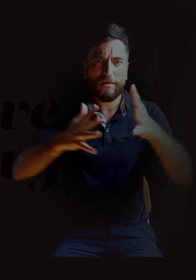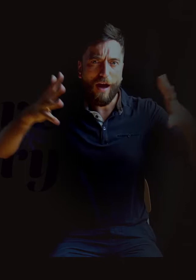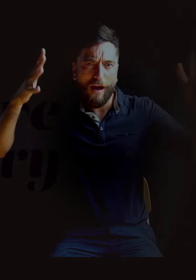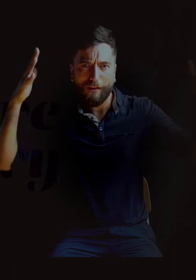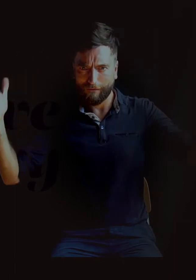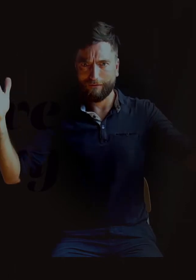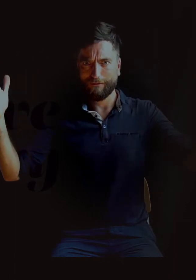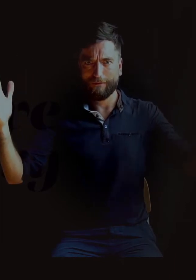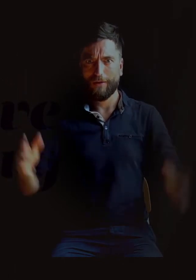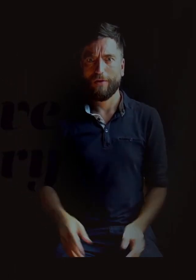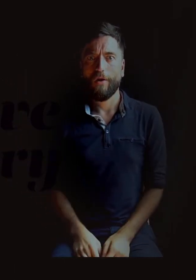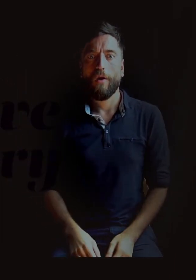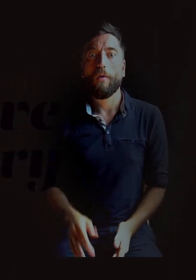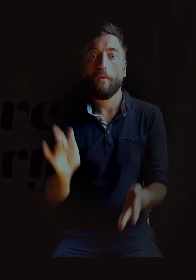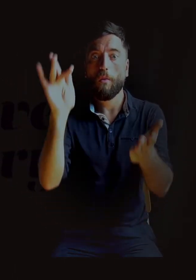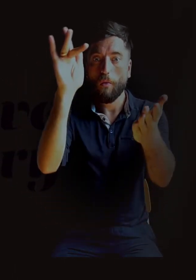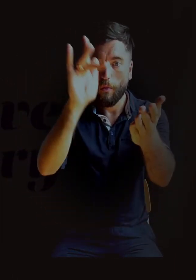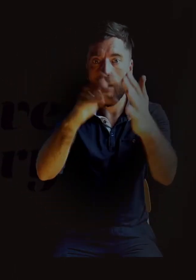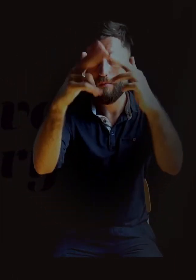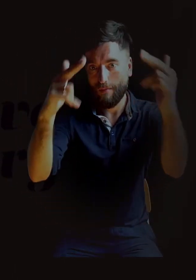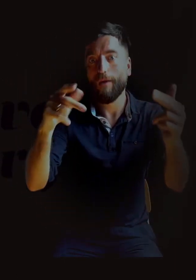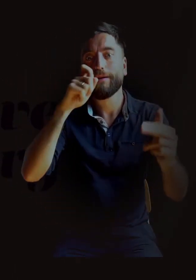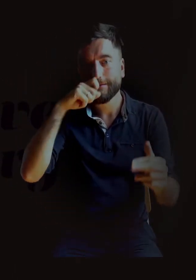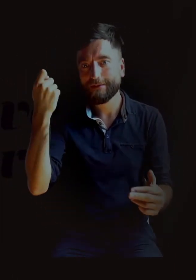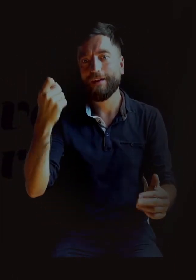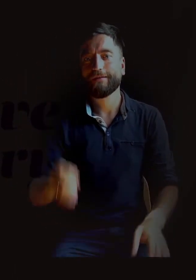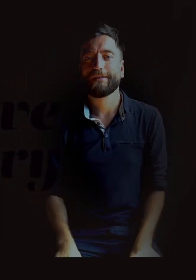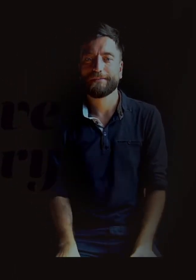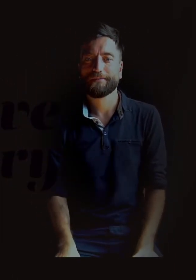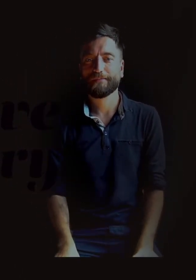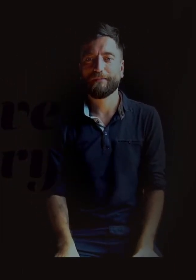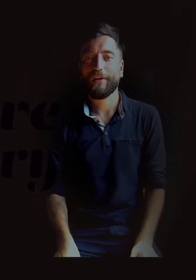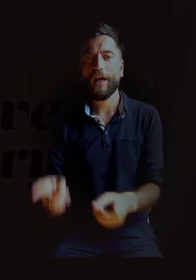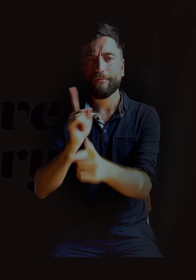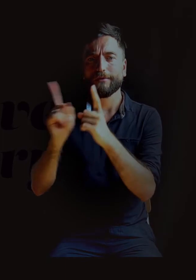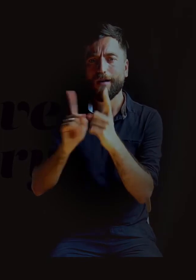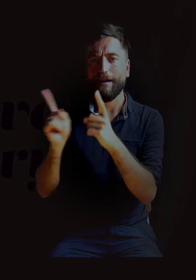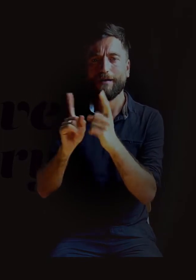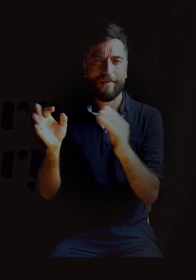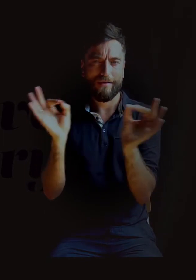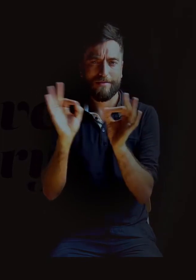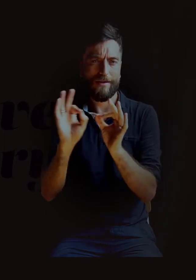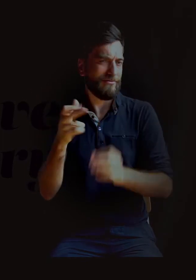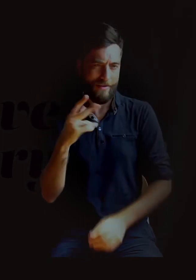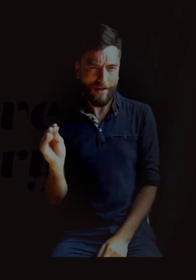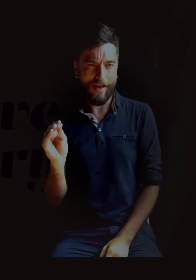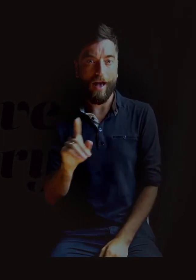ogromny i niekończący się las, który prowadził do tego odworku dziadka. Przychodnia nie była mi tak straszna, jak tam w